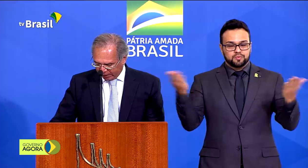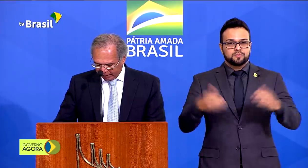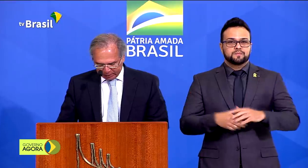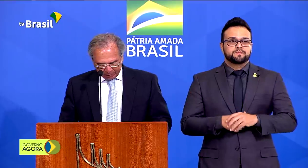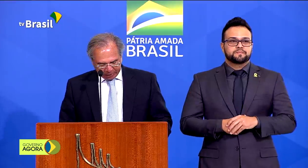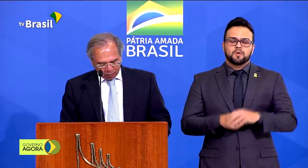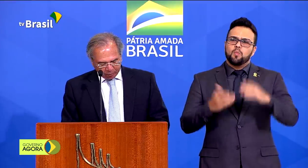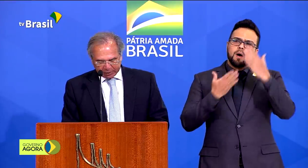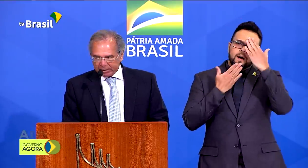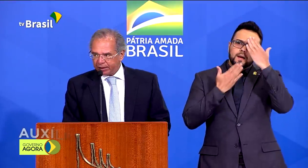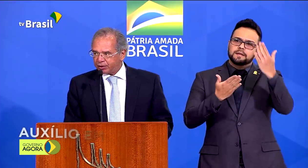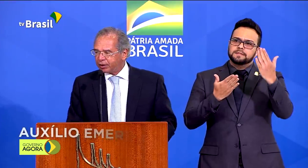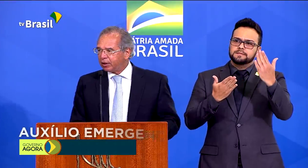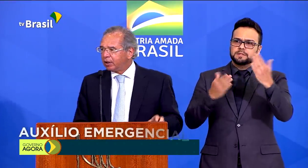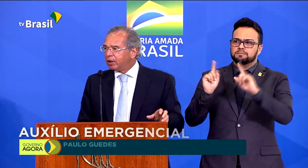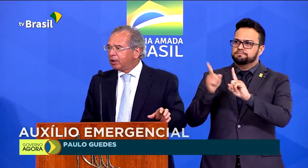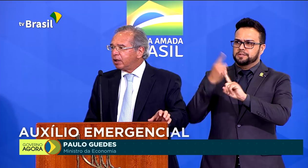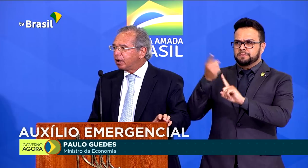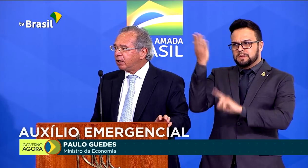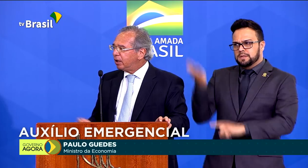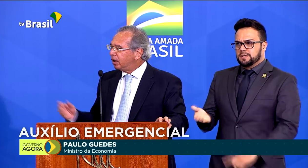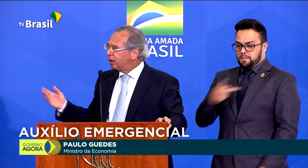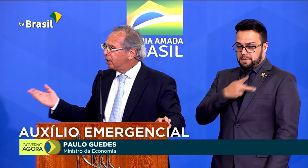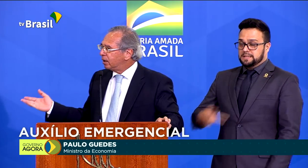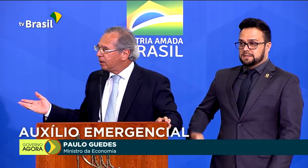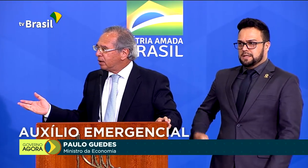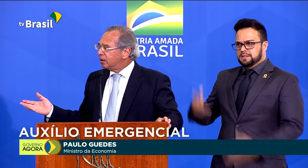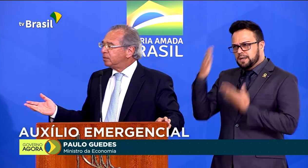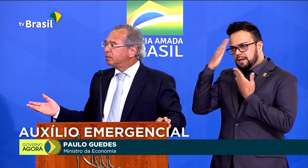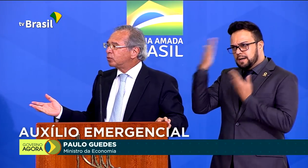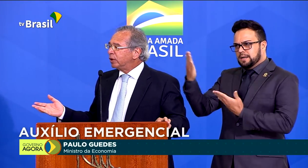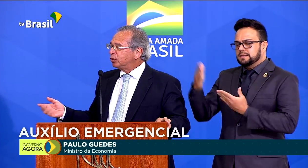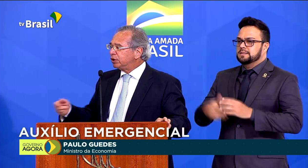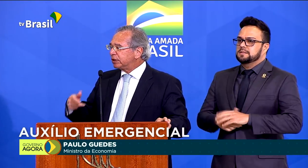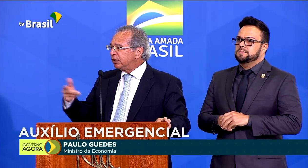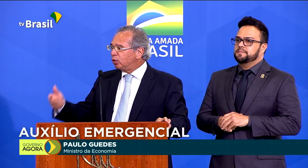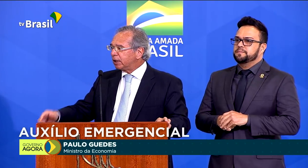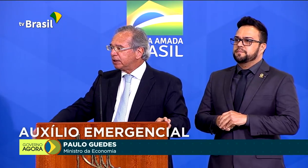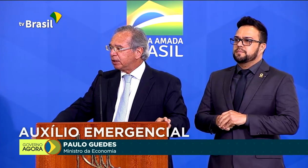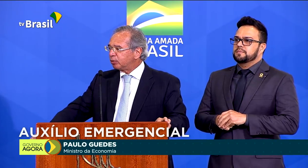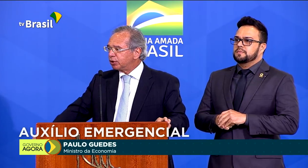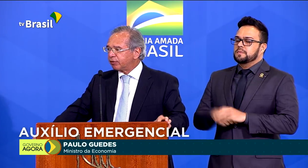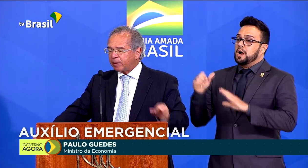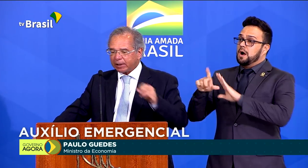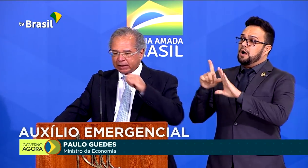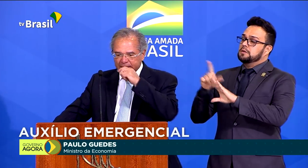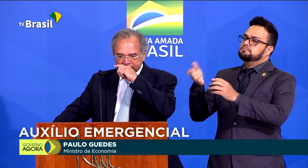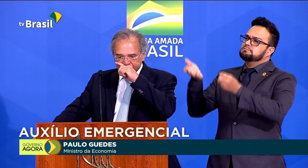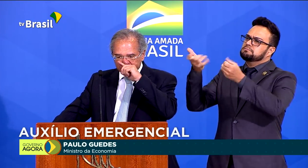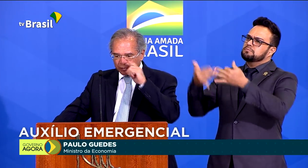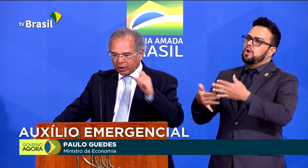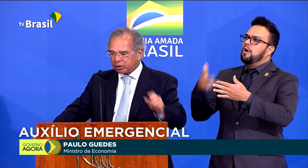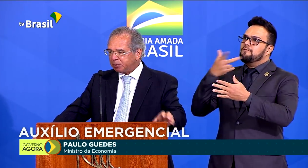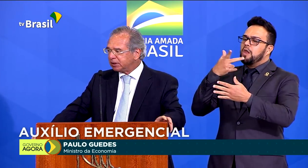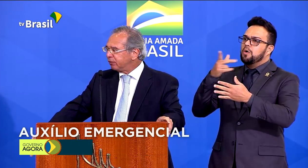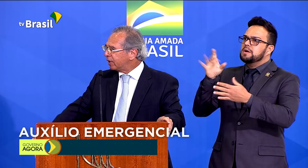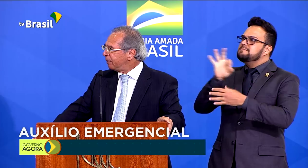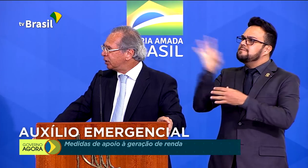Um agradecimento ao presidente, que quando disse que nenhum brasileiro podia ficar para trás,